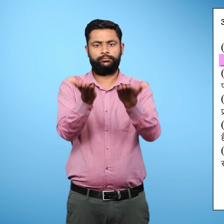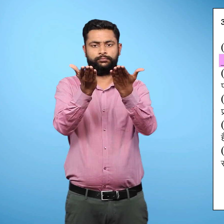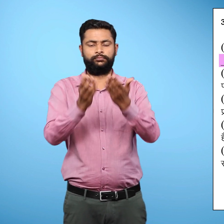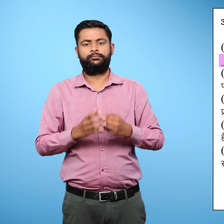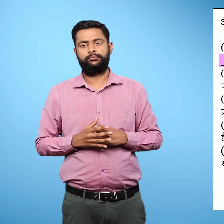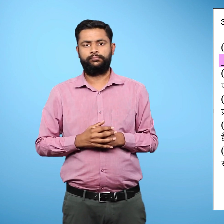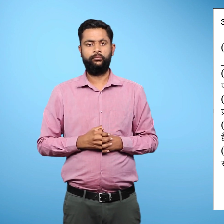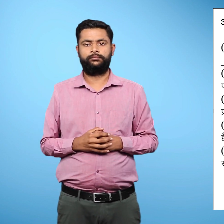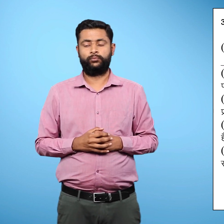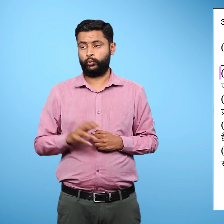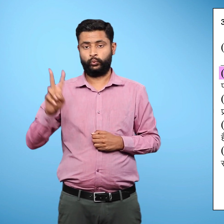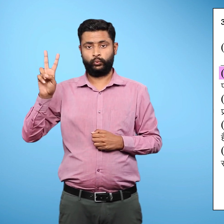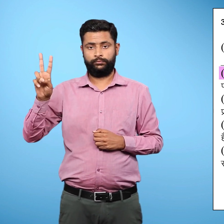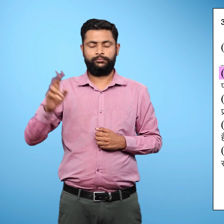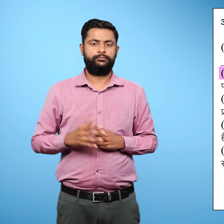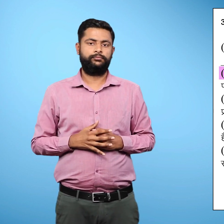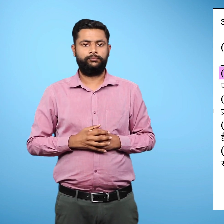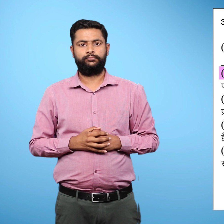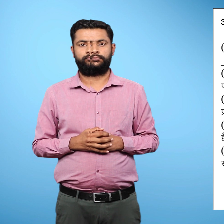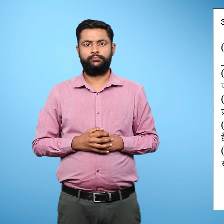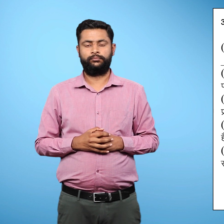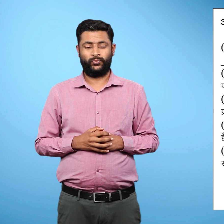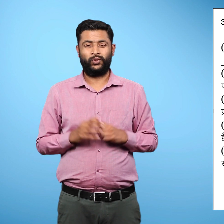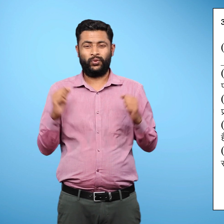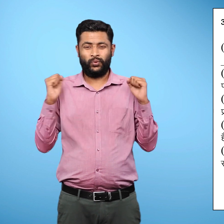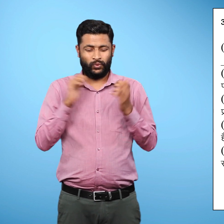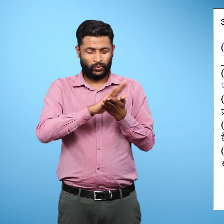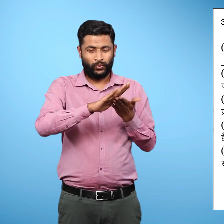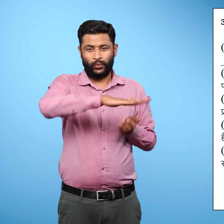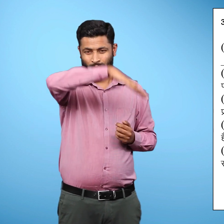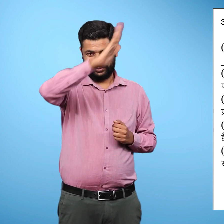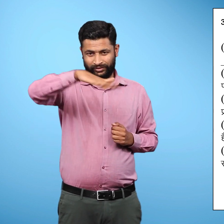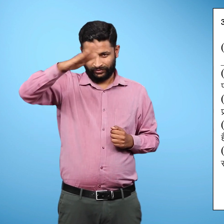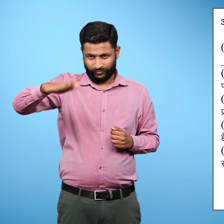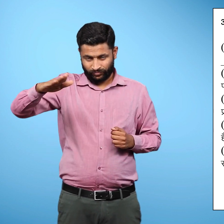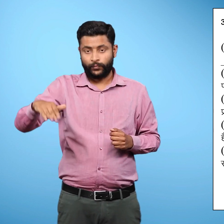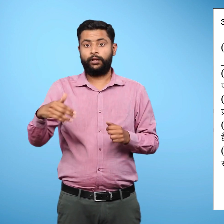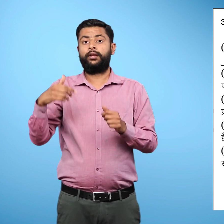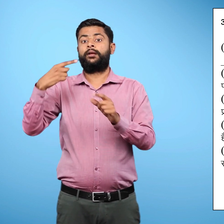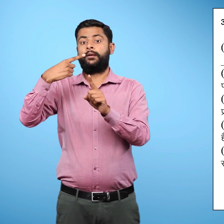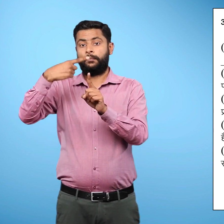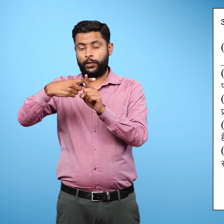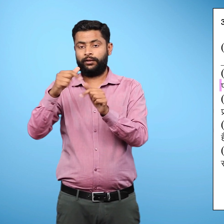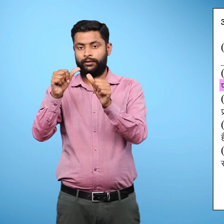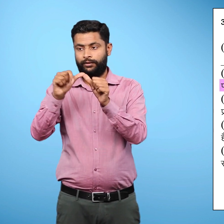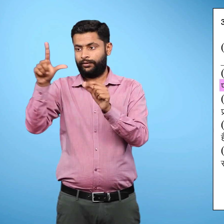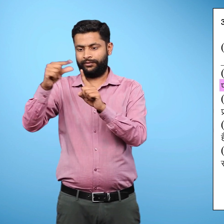हैं दूसरा हिमालय इवं एप्स रिक्तिस्थान परवतों के